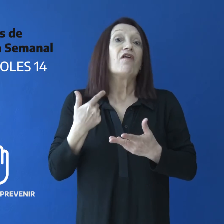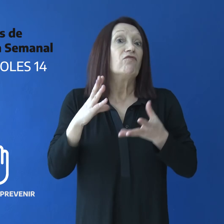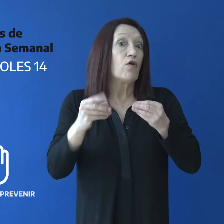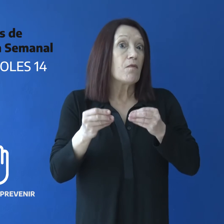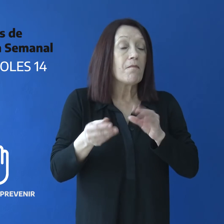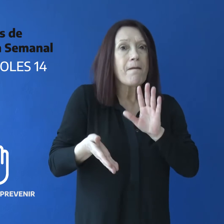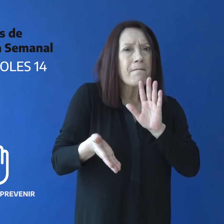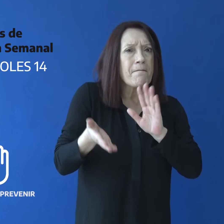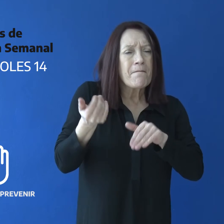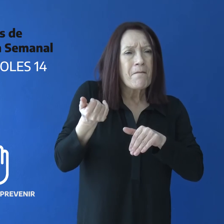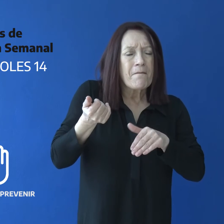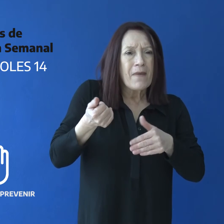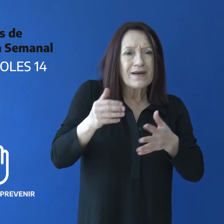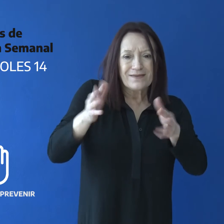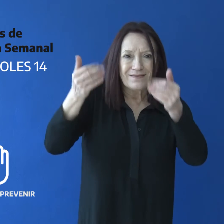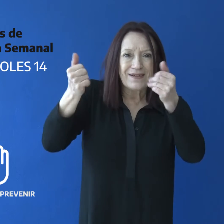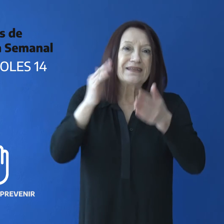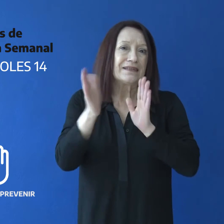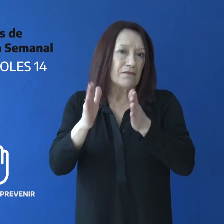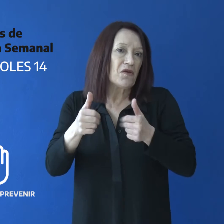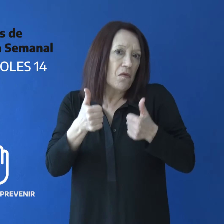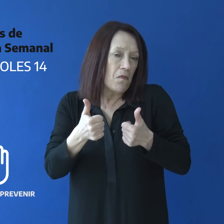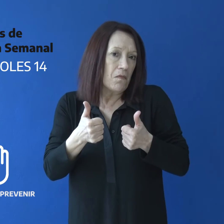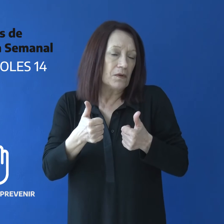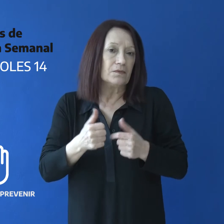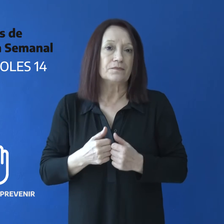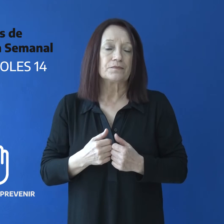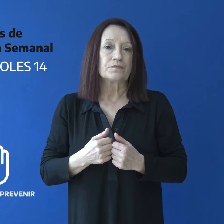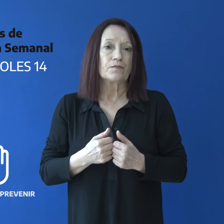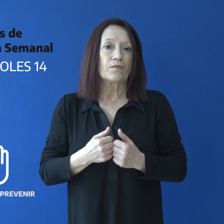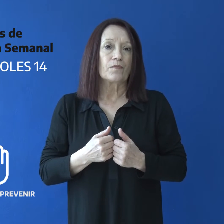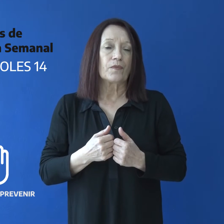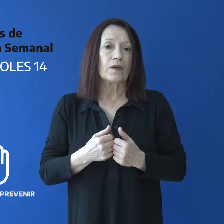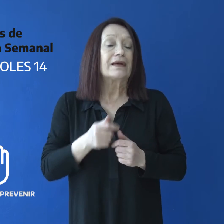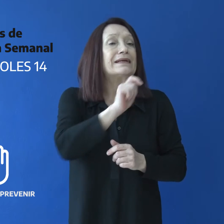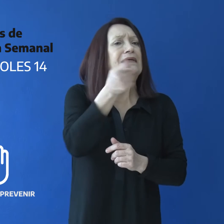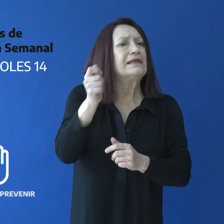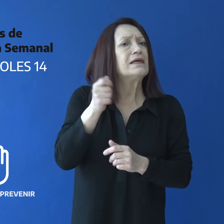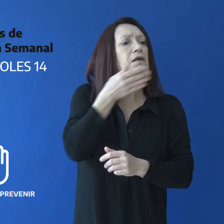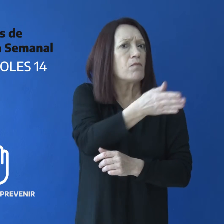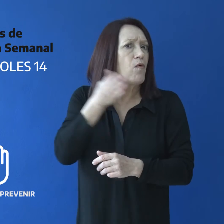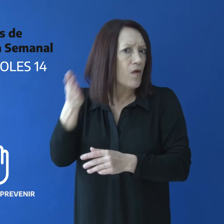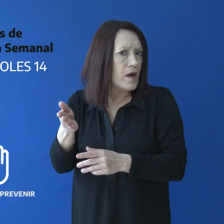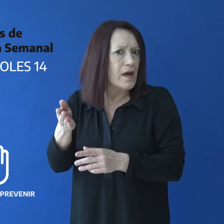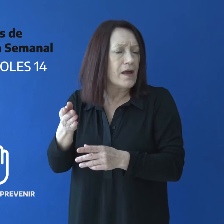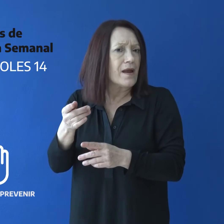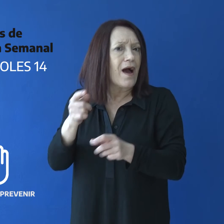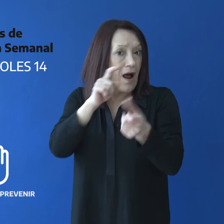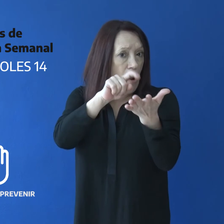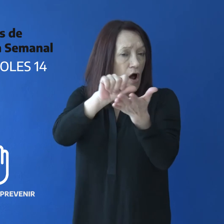aumentar la capacidad diagnóstica y el tratamiento oportuno. ¿Quiénes pueden concurrir a los puestos